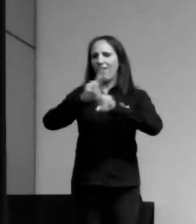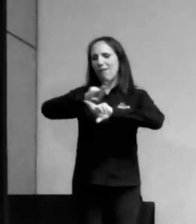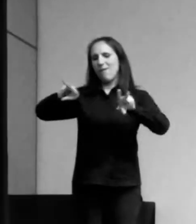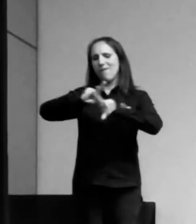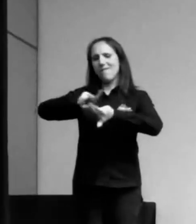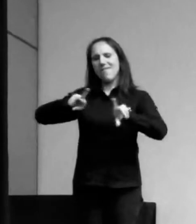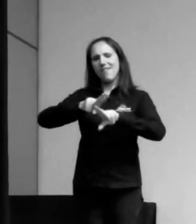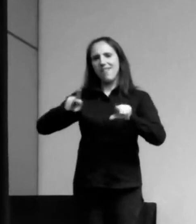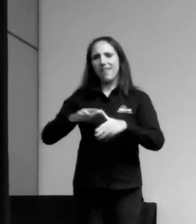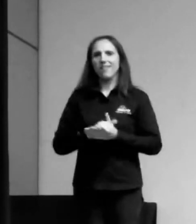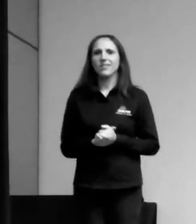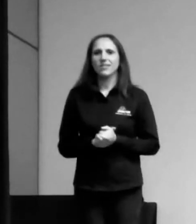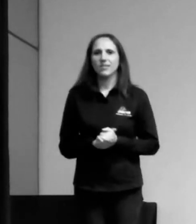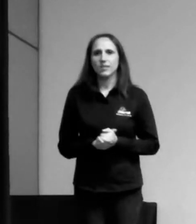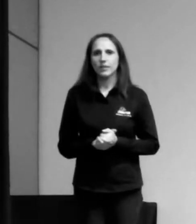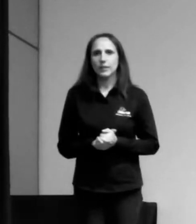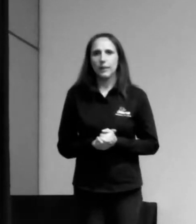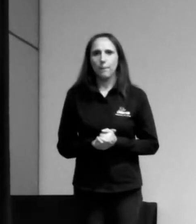Rosaguinha, sim.